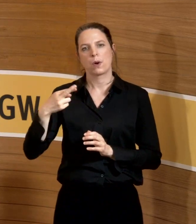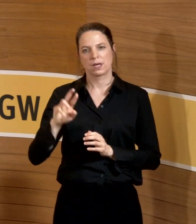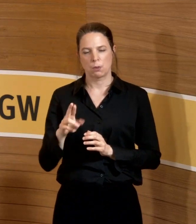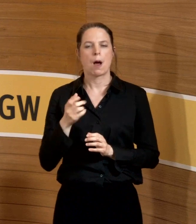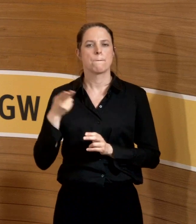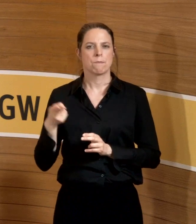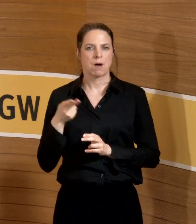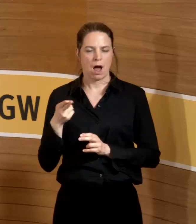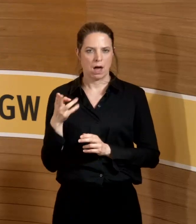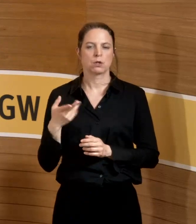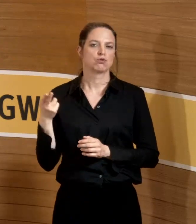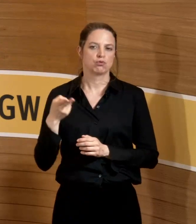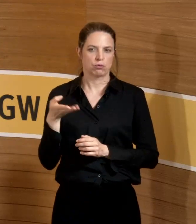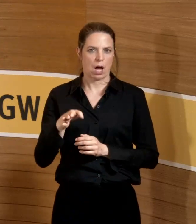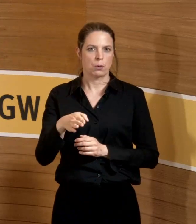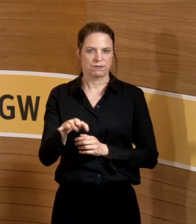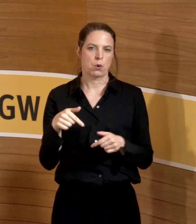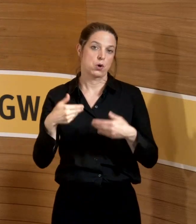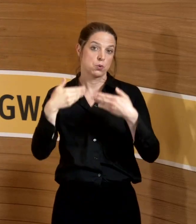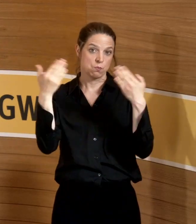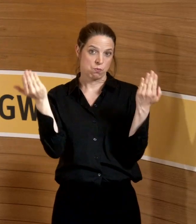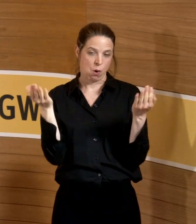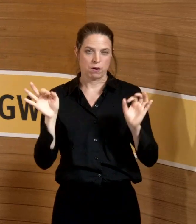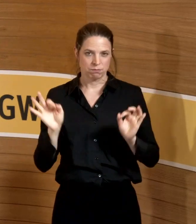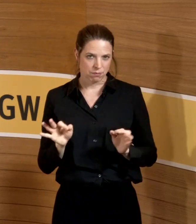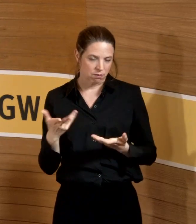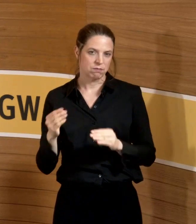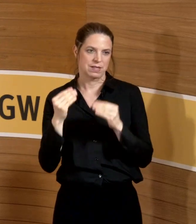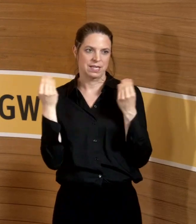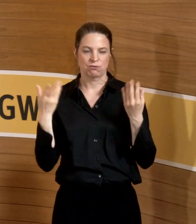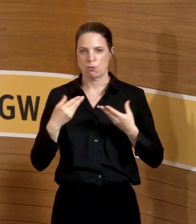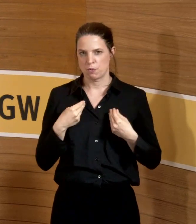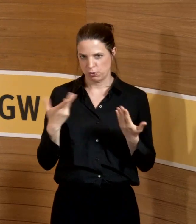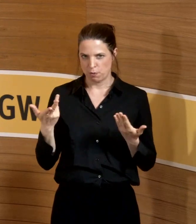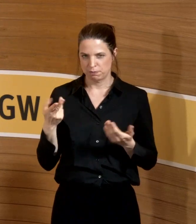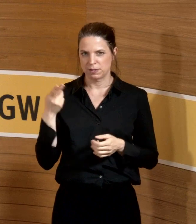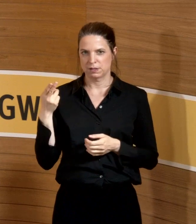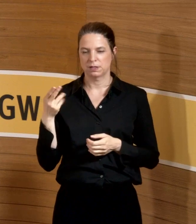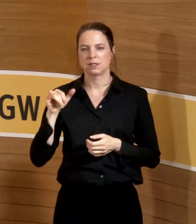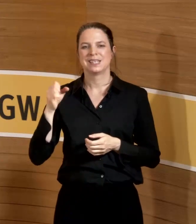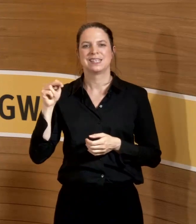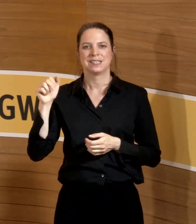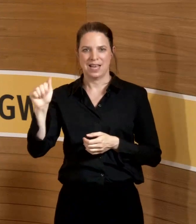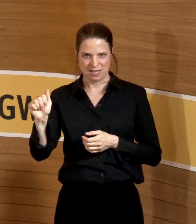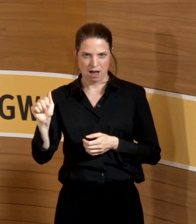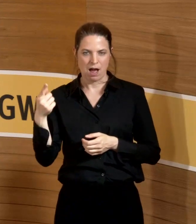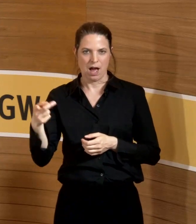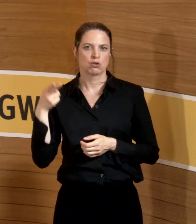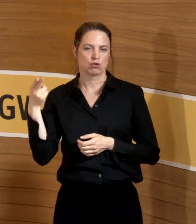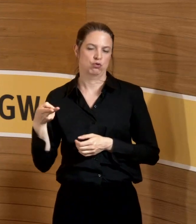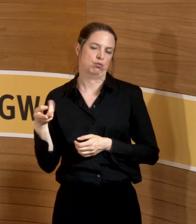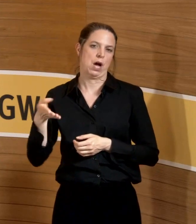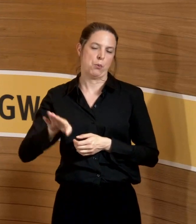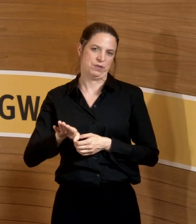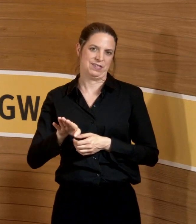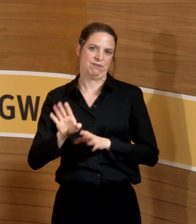ausfallenden Züge. Heute Morgen ereilte uns dann die Nachricht, dass ein Zug in Jena ersatzlos ausgefallen